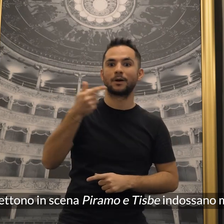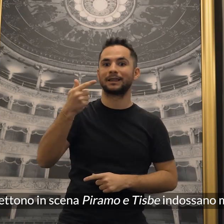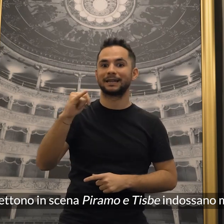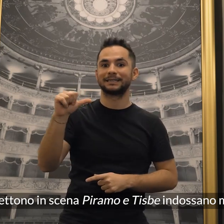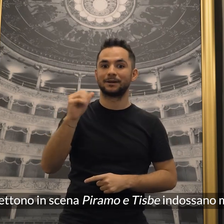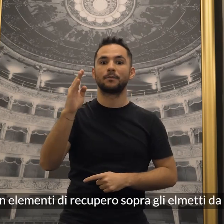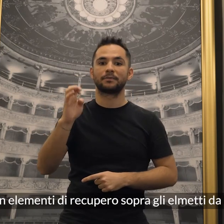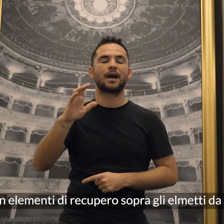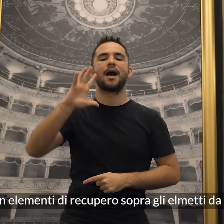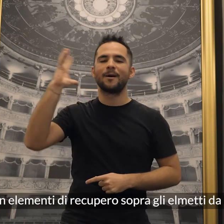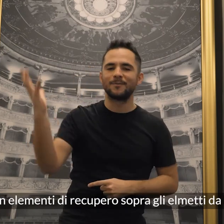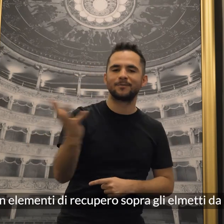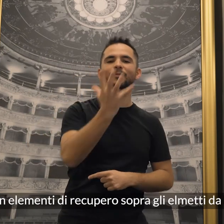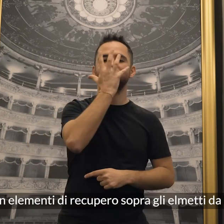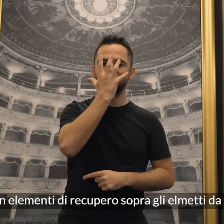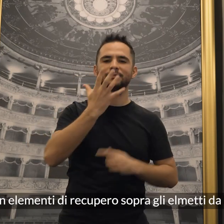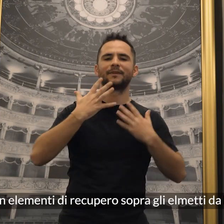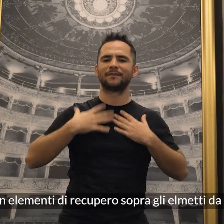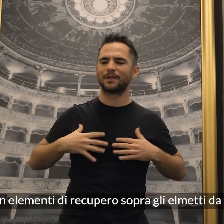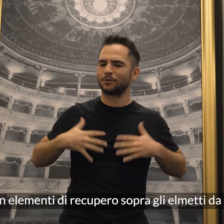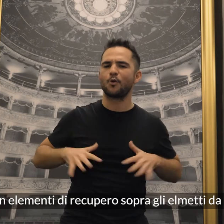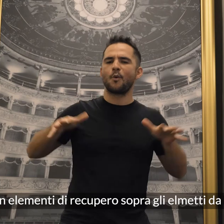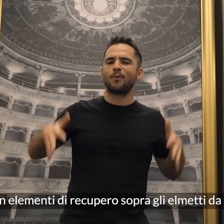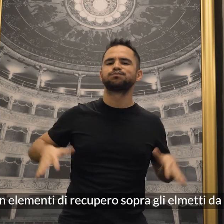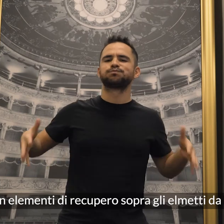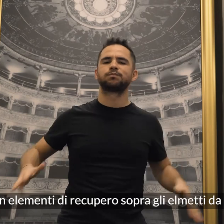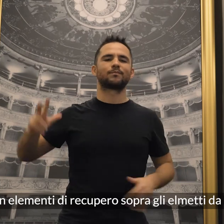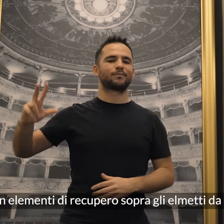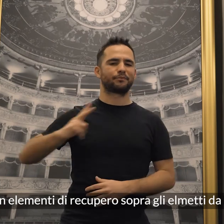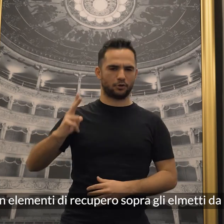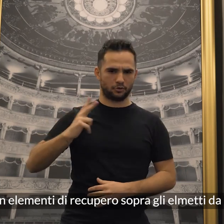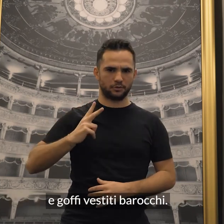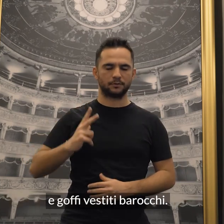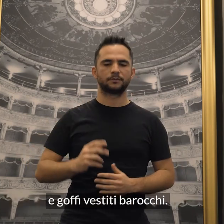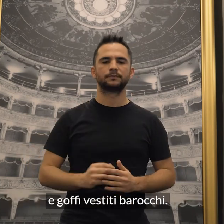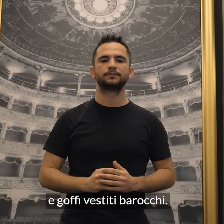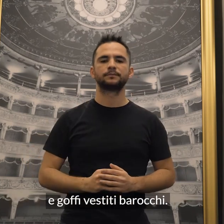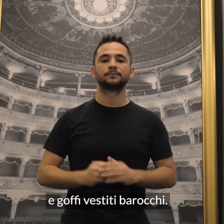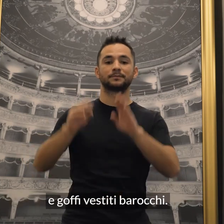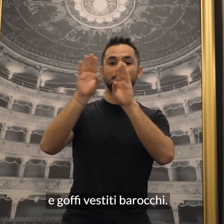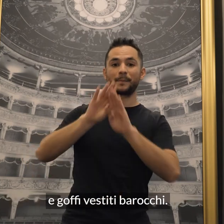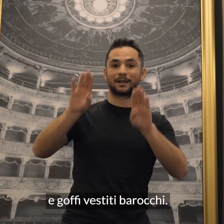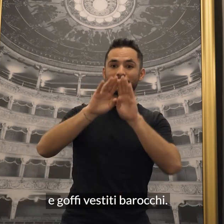maschere fatte con elementi di recupero, sopra gli elmetti da lavoro e goffi vestiti barocchi.